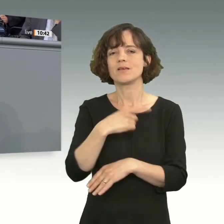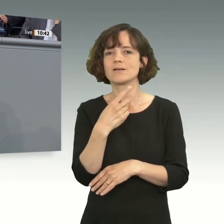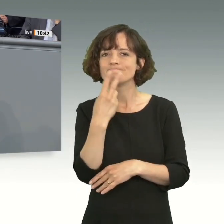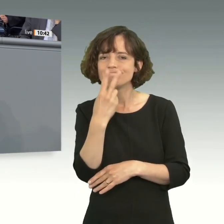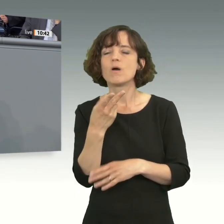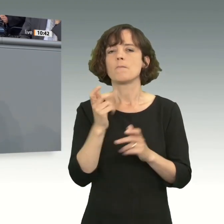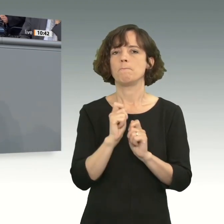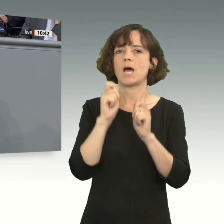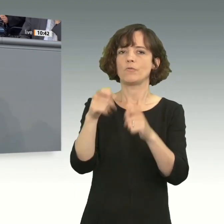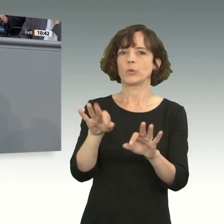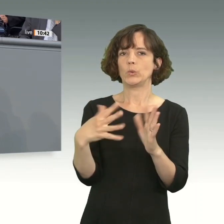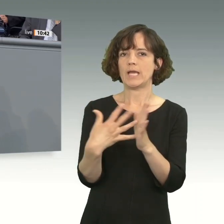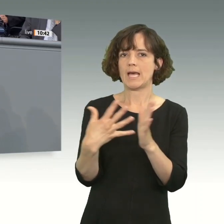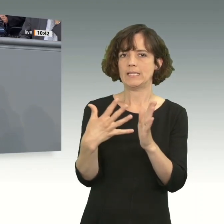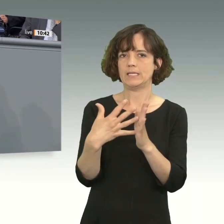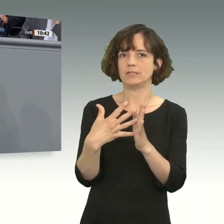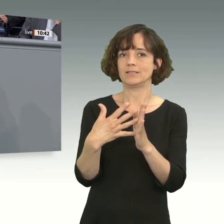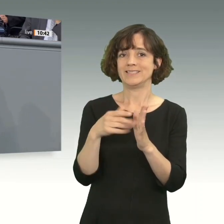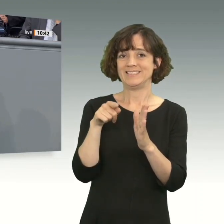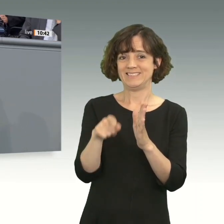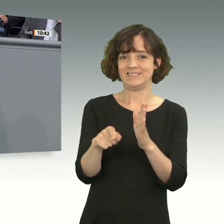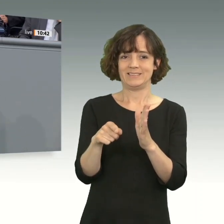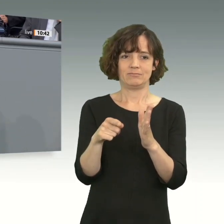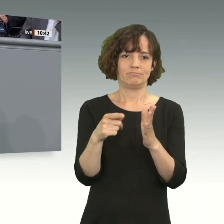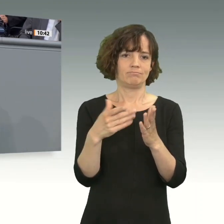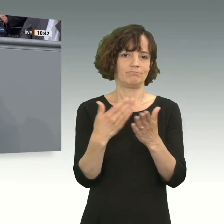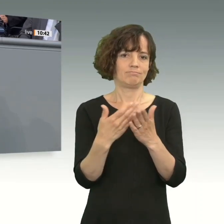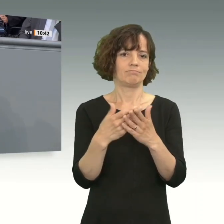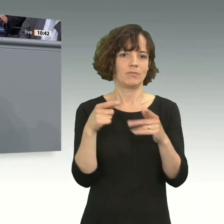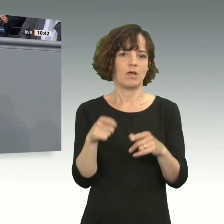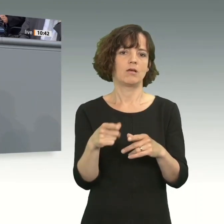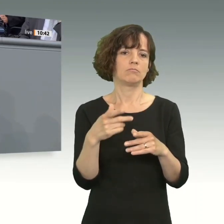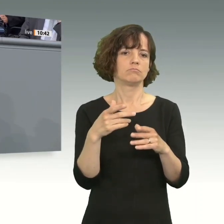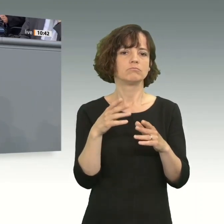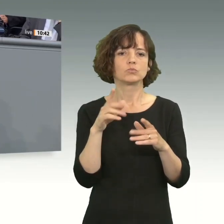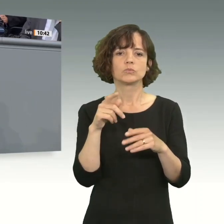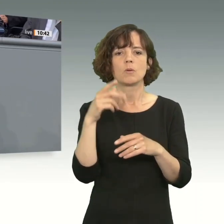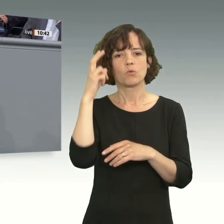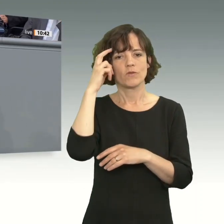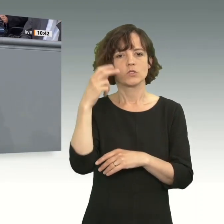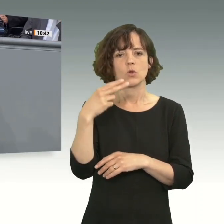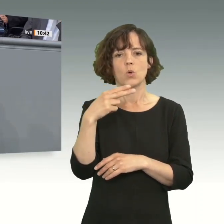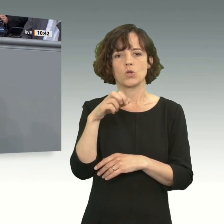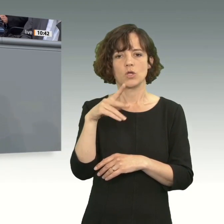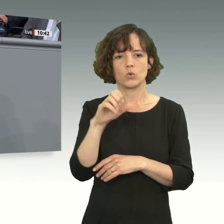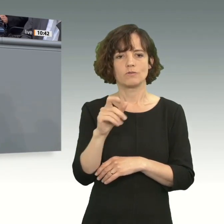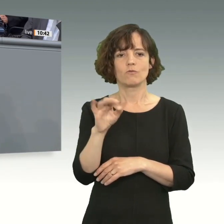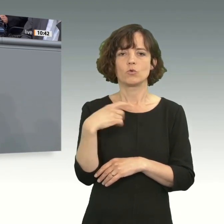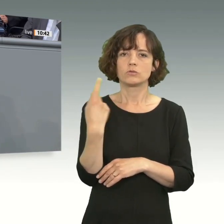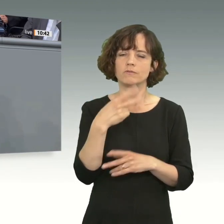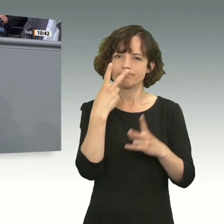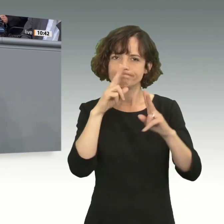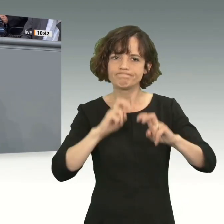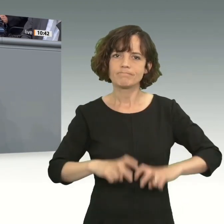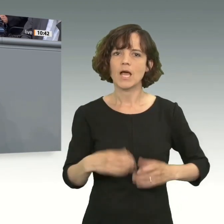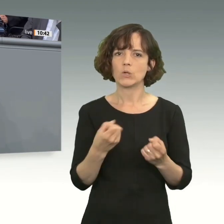Gutachten in Auftrag gegeben. In dem Zuge hat Professor Holterhus für uns einmal den Status quo beleuchtet und Vorschläge für die Umsetzung gemacht. Ich bin